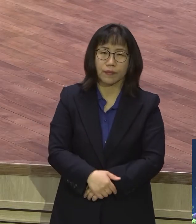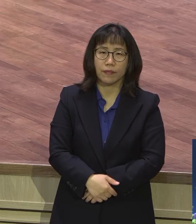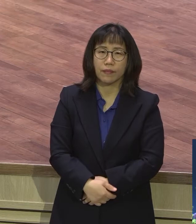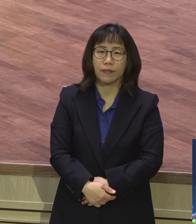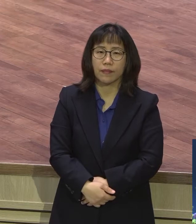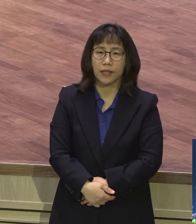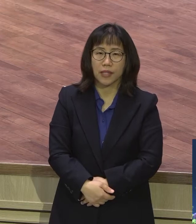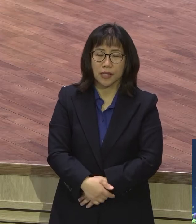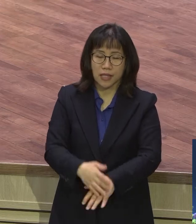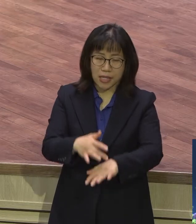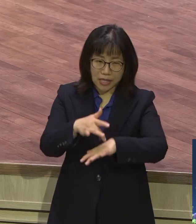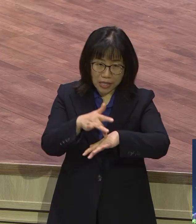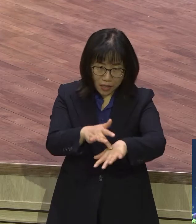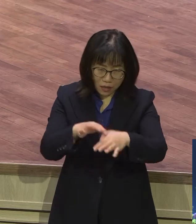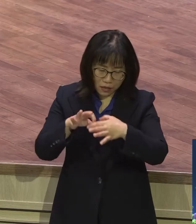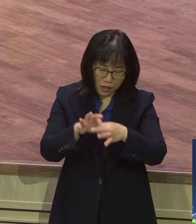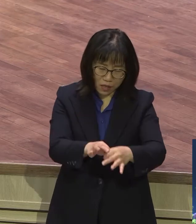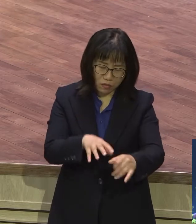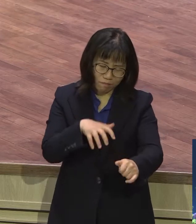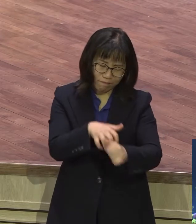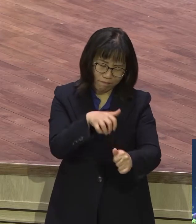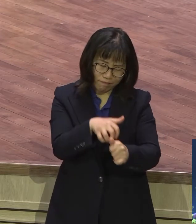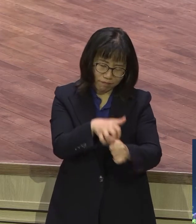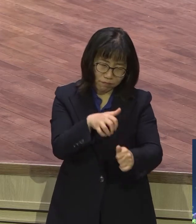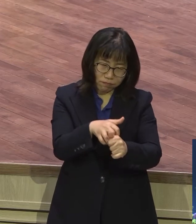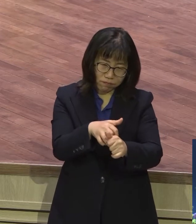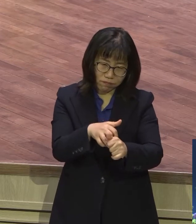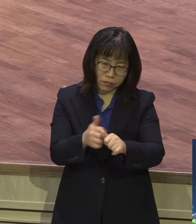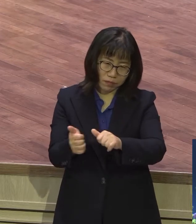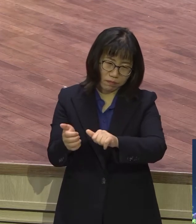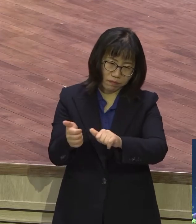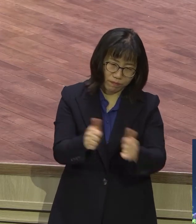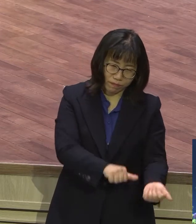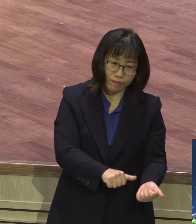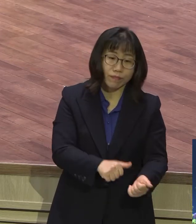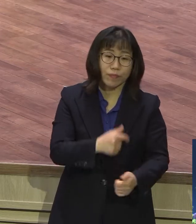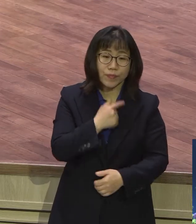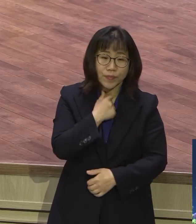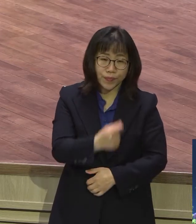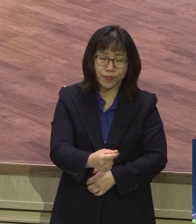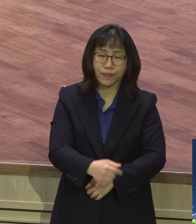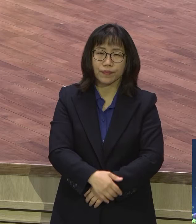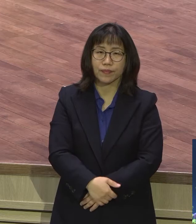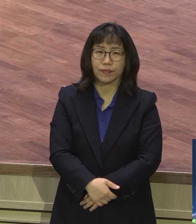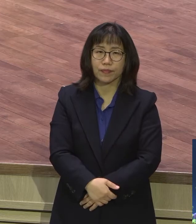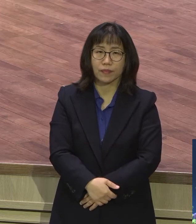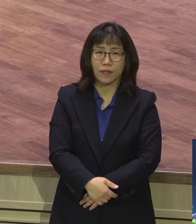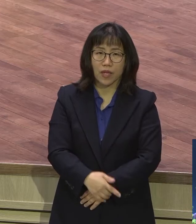해서든지 이스라엘 사람들처럼 영적인 진리를 모르게 합니다